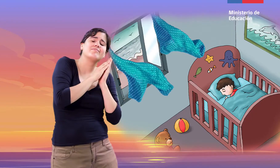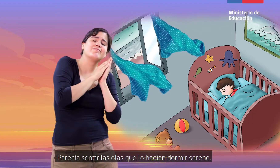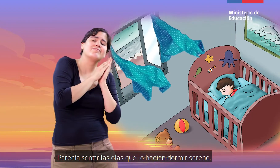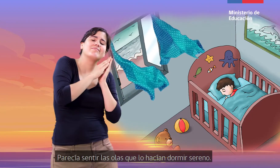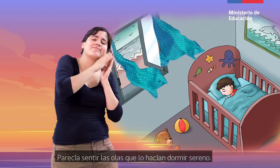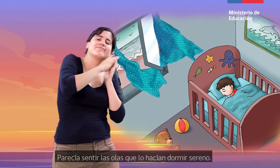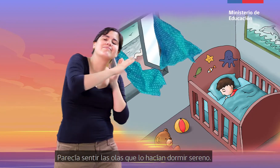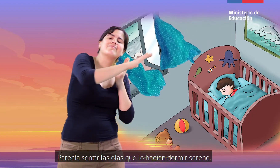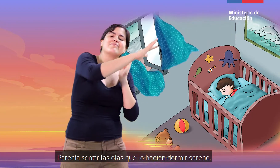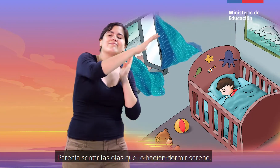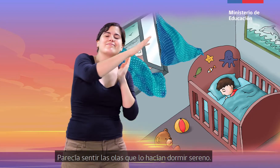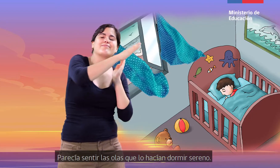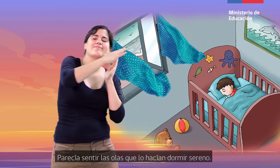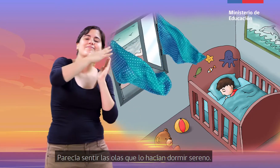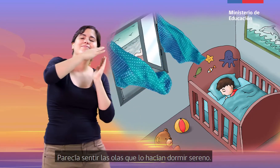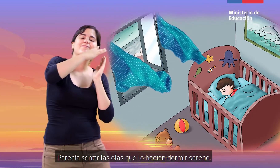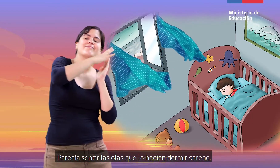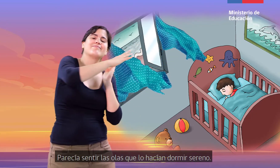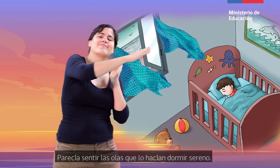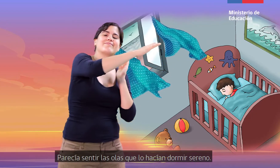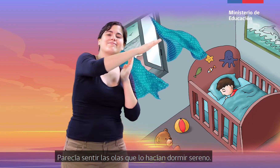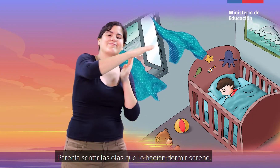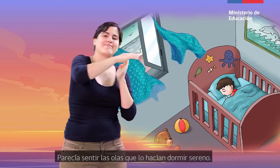Parecía sentir las olas que lo hacían dormir sereno.